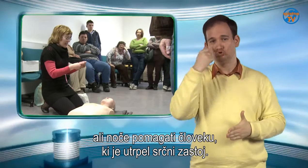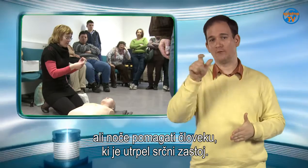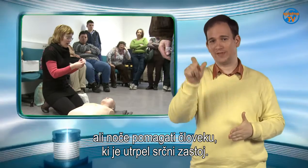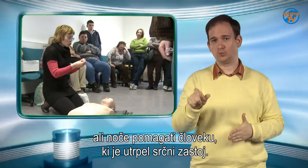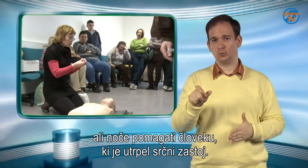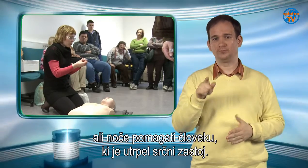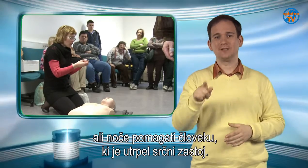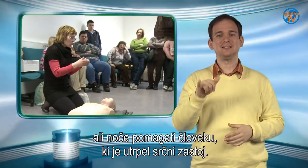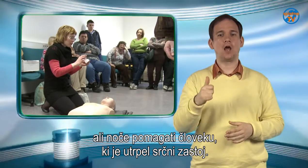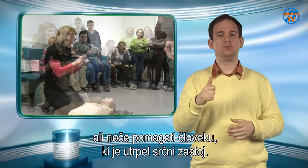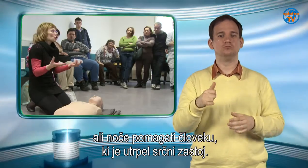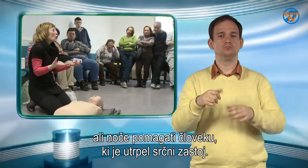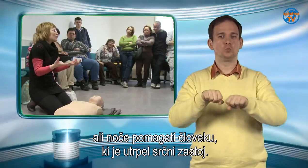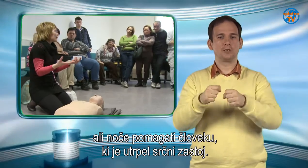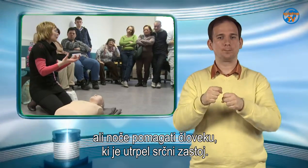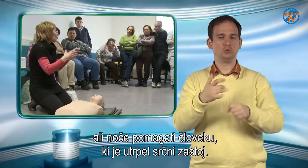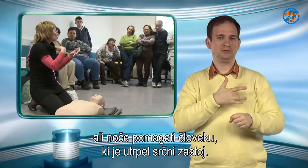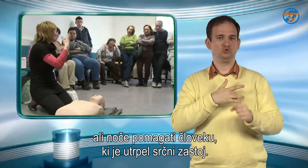utrpel srčni zastoj.